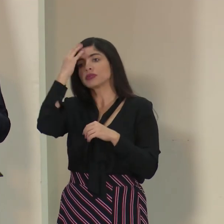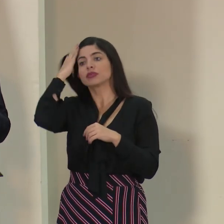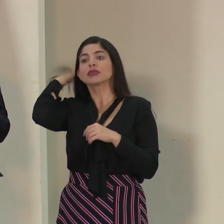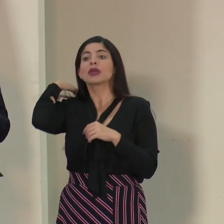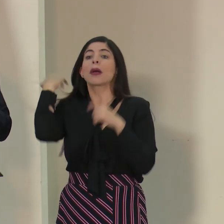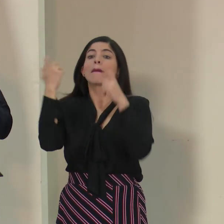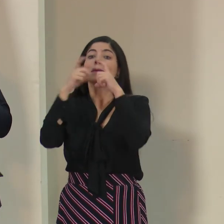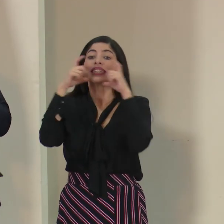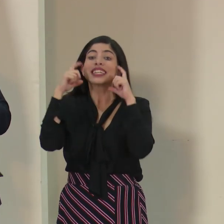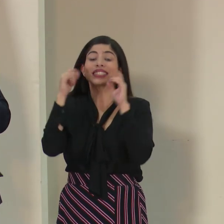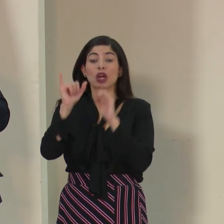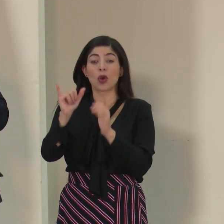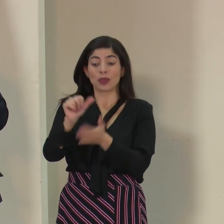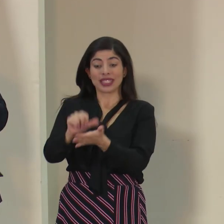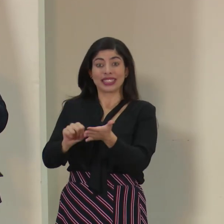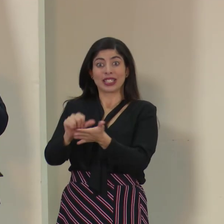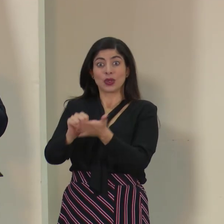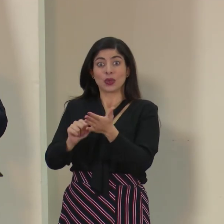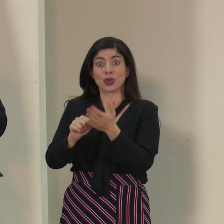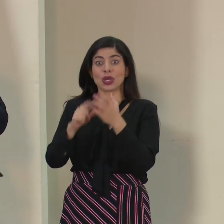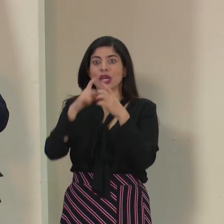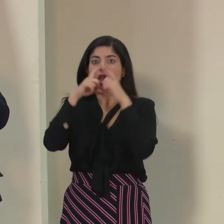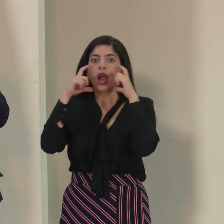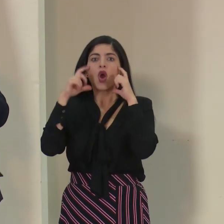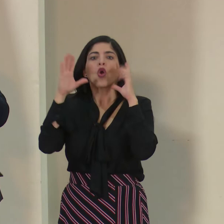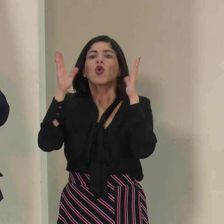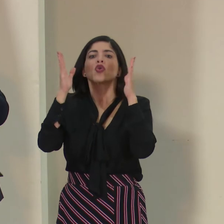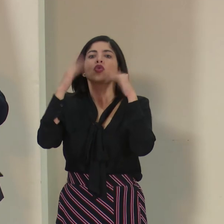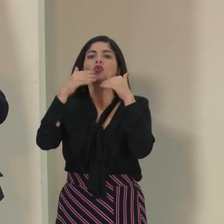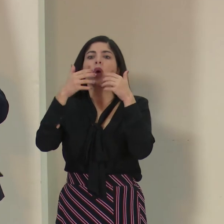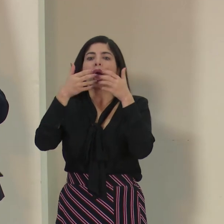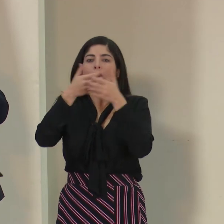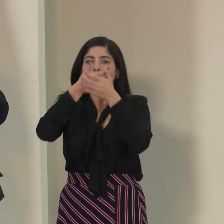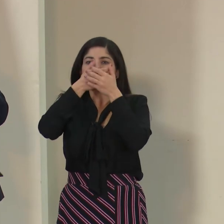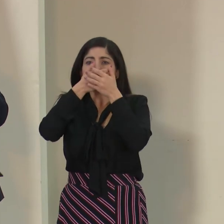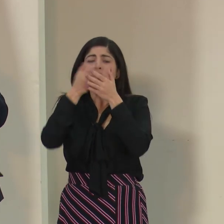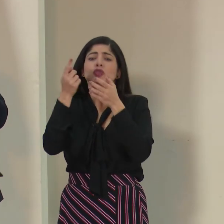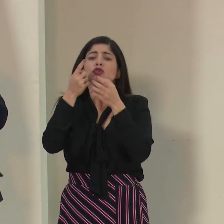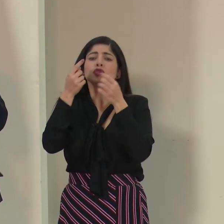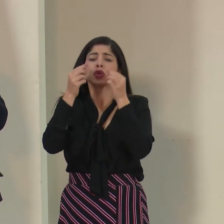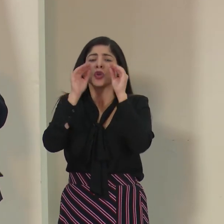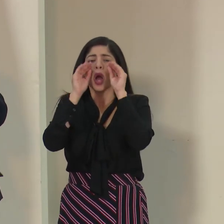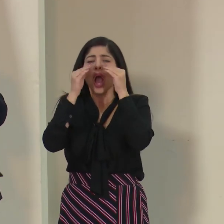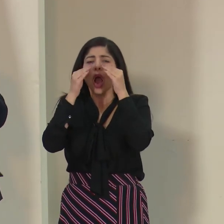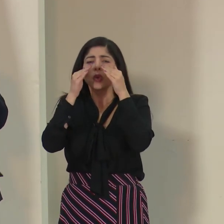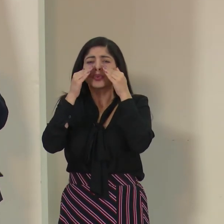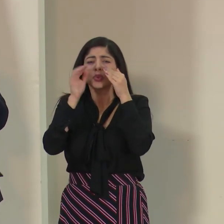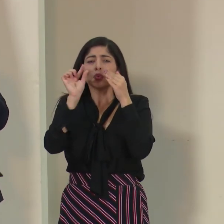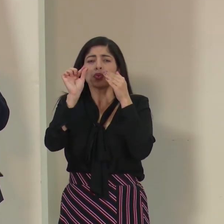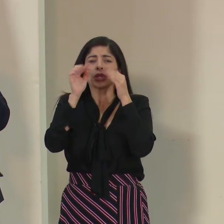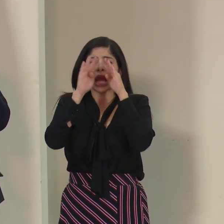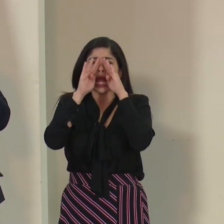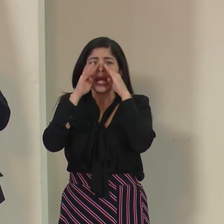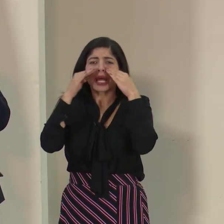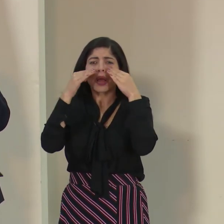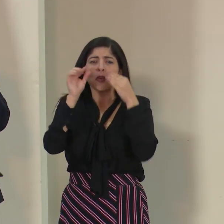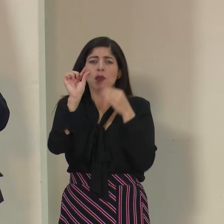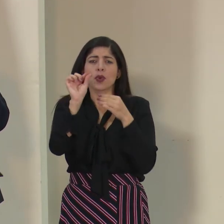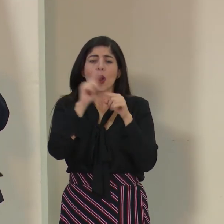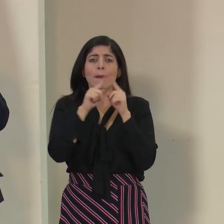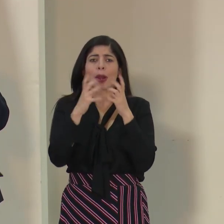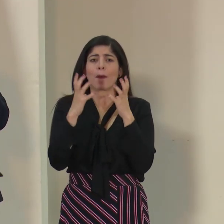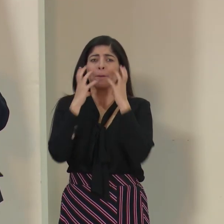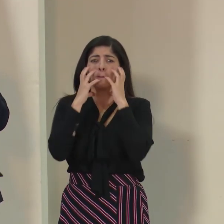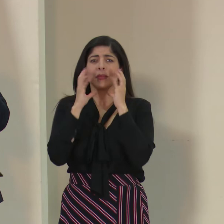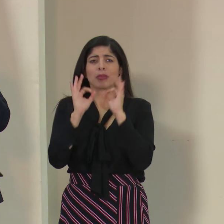Las mascarillas quirúrgicas no tienen un cierre anatómico. A lo sumo se puede ajustar un poquito en la zona de la nariz, pero no tampoco es